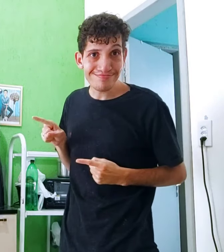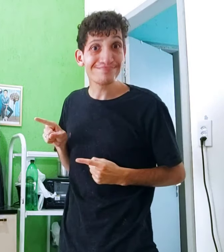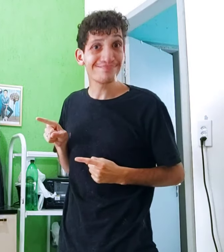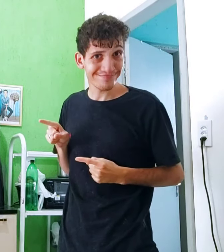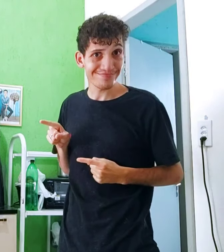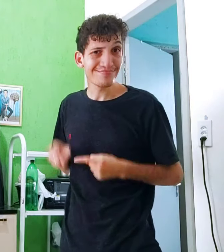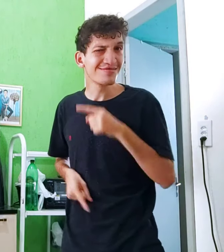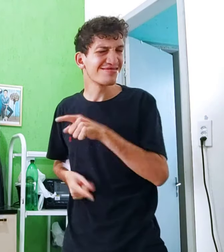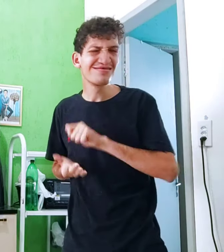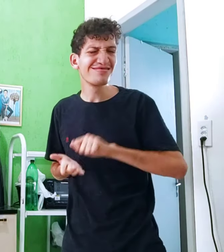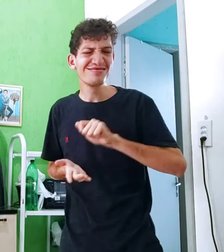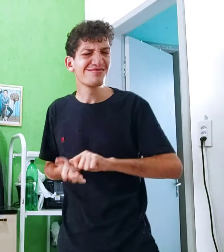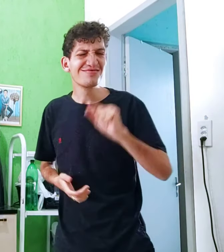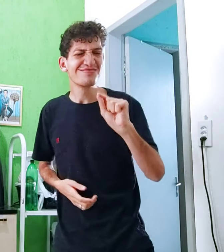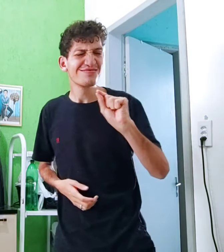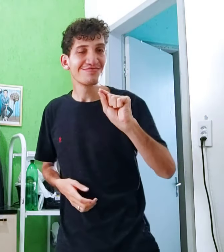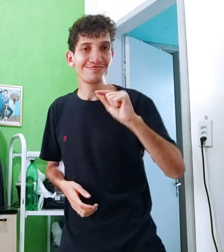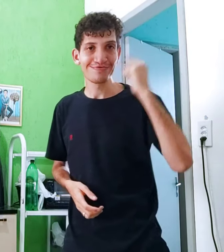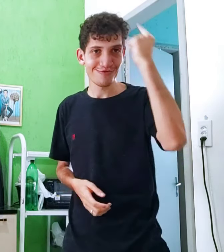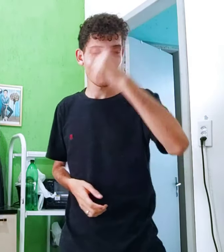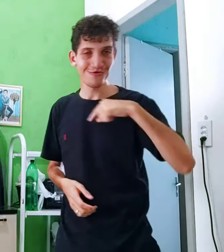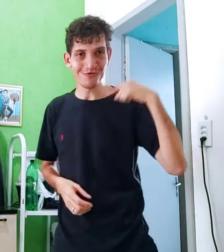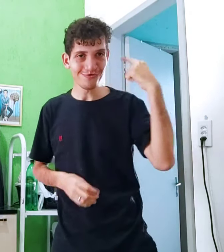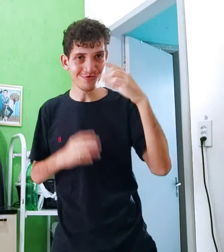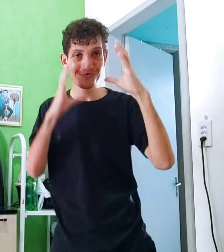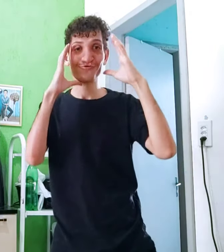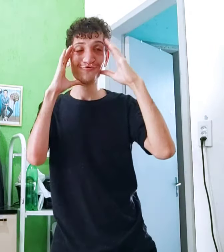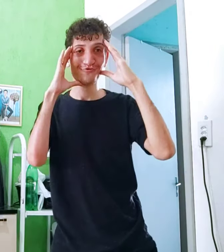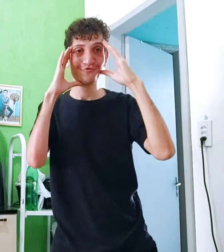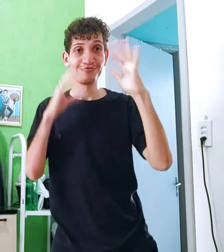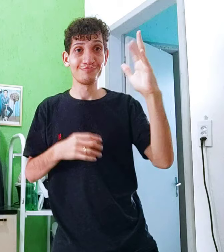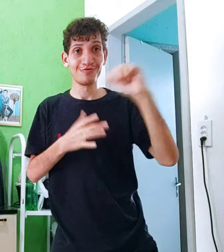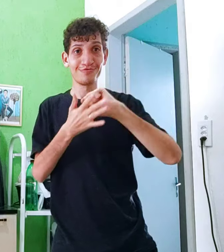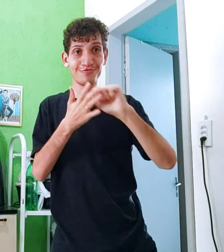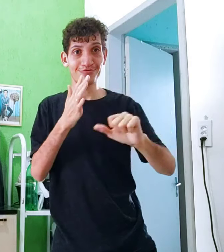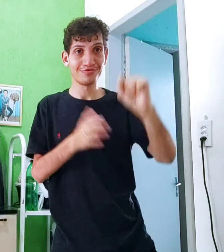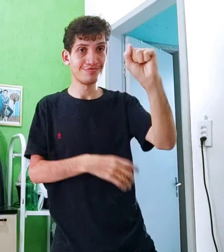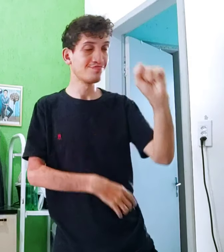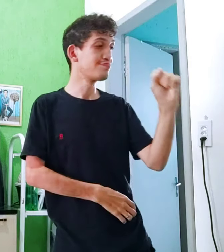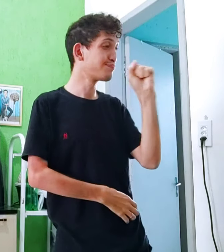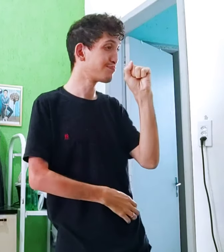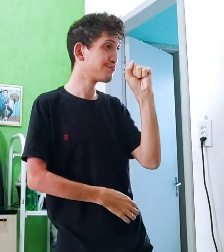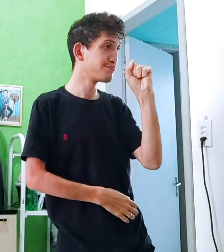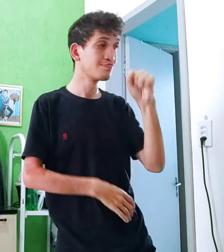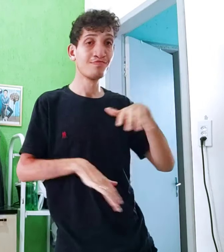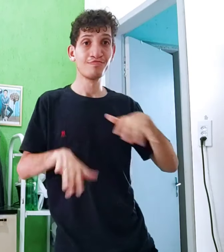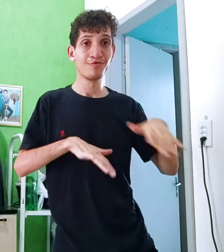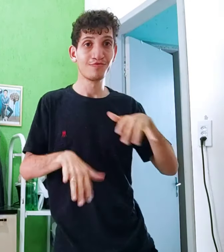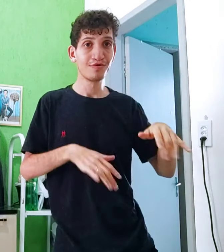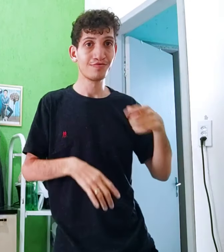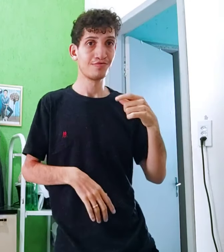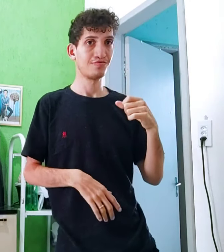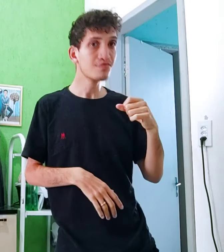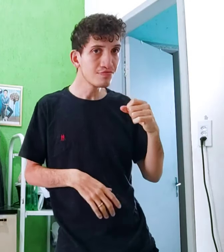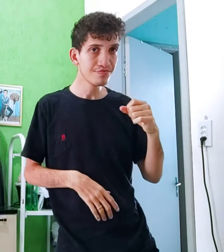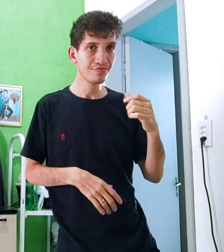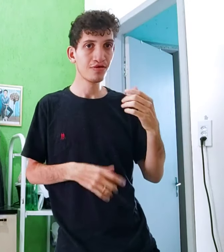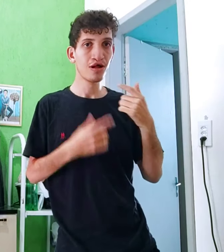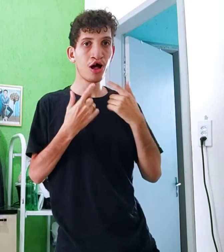Olha aqui ao lado. É, isso tá escrito aqui. O rosto, a configuração de mão tá assim, o ombro da